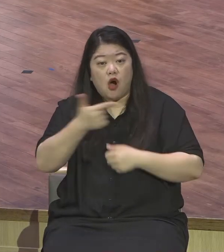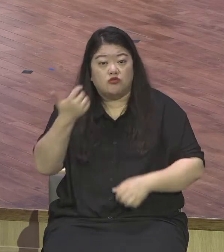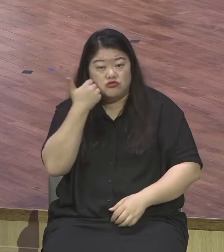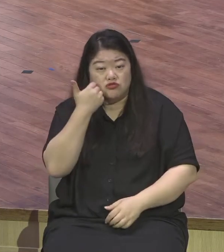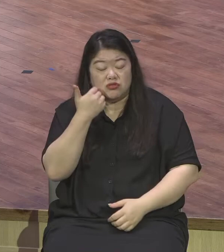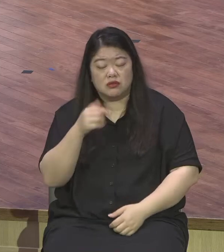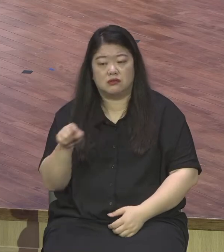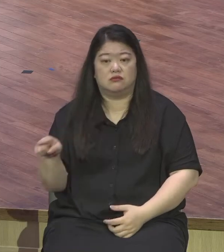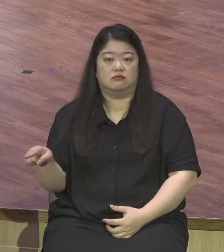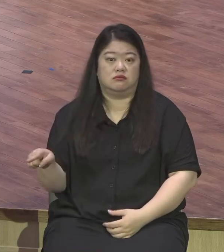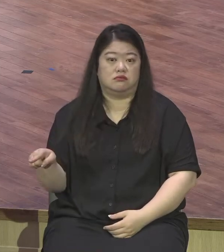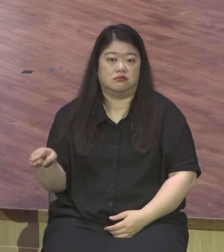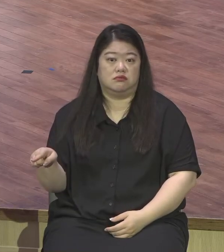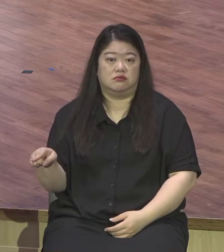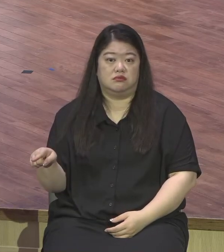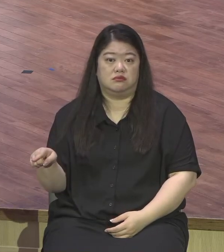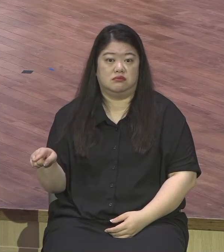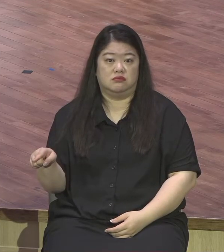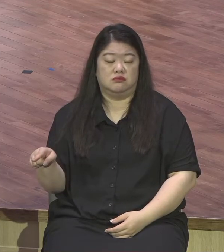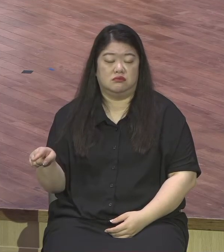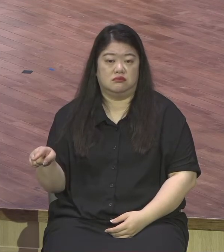감동하고는 전혀 거리가 먼